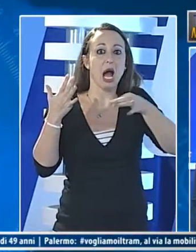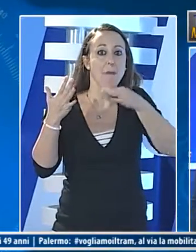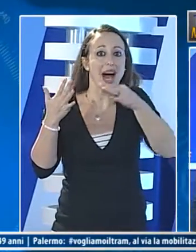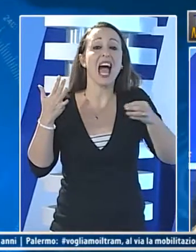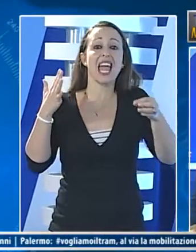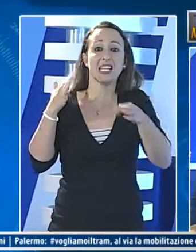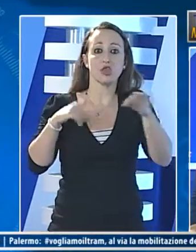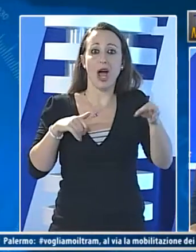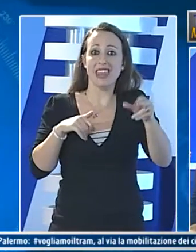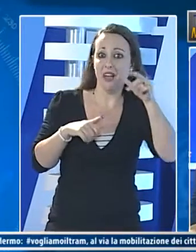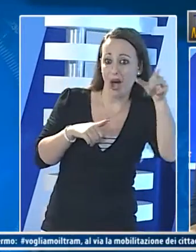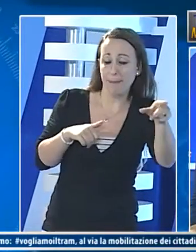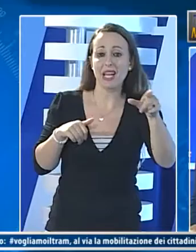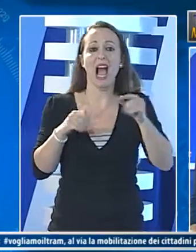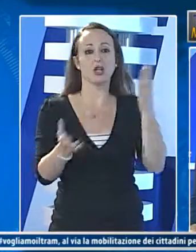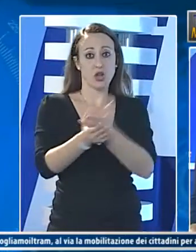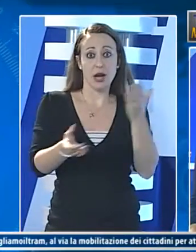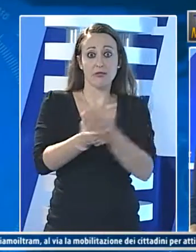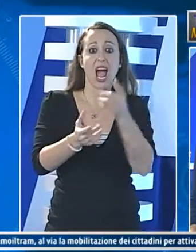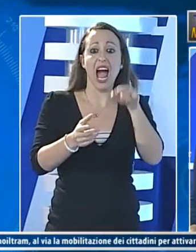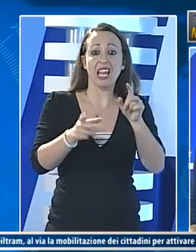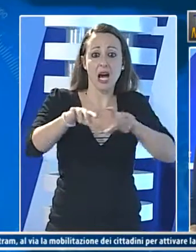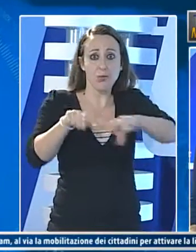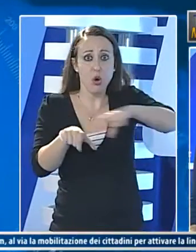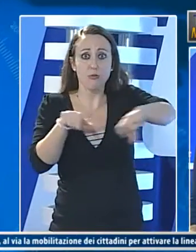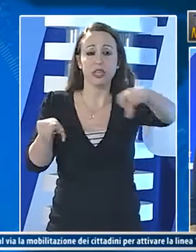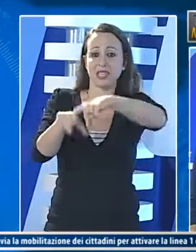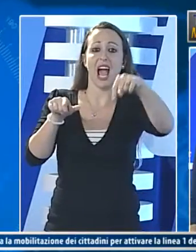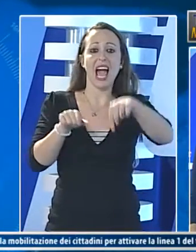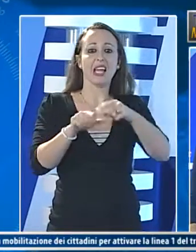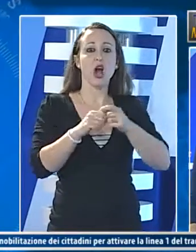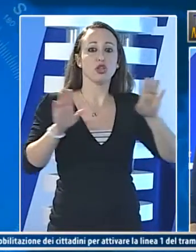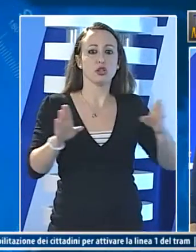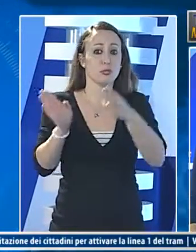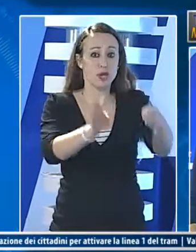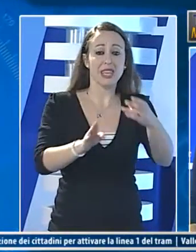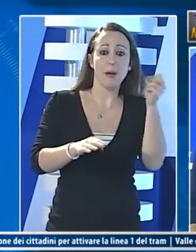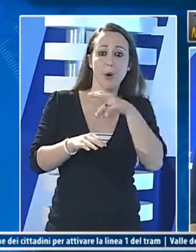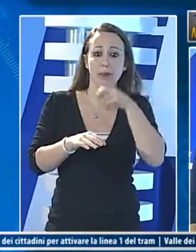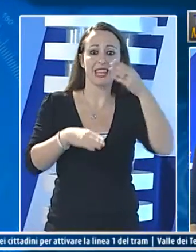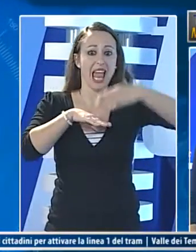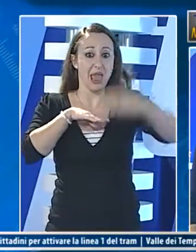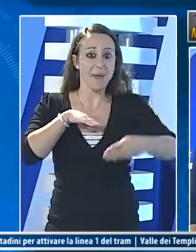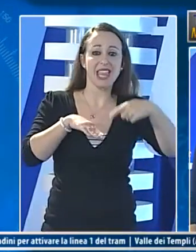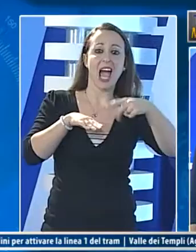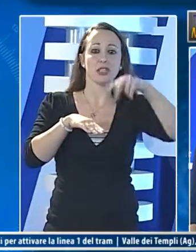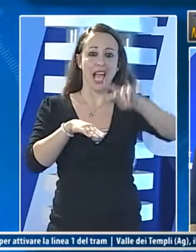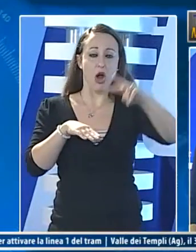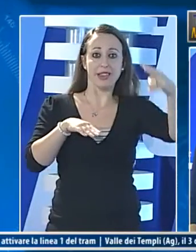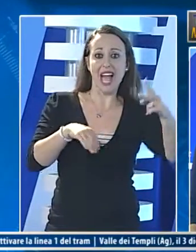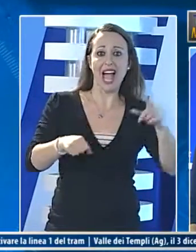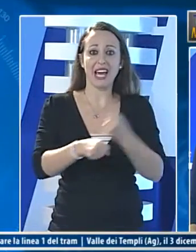8 è stato spostato al pomeriggio per tentare di limitare i disagi secondo una stima fatta dagli